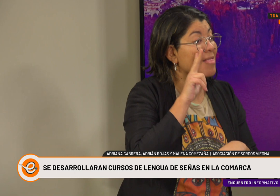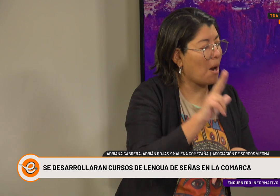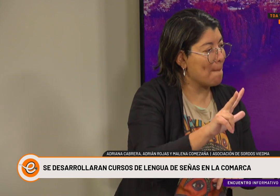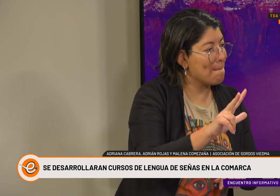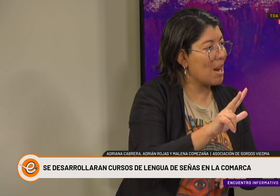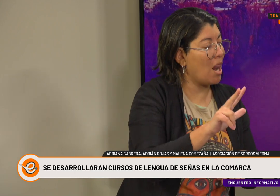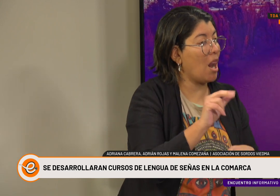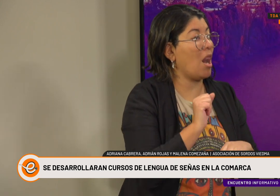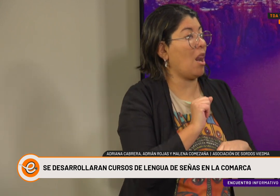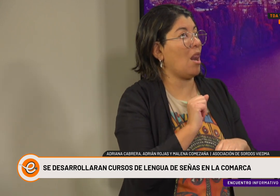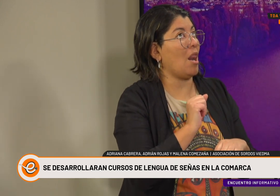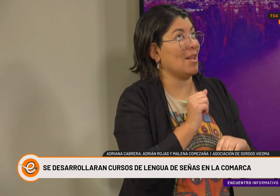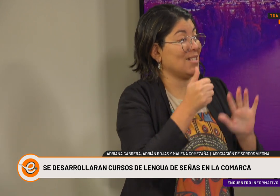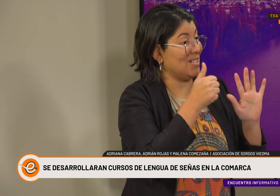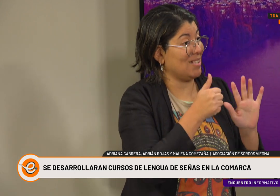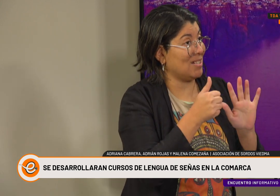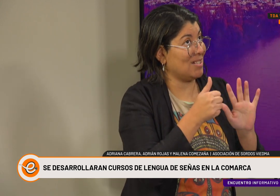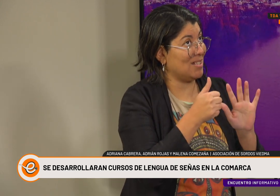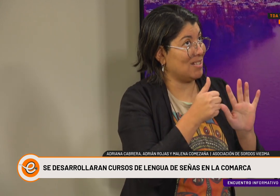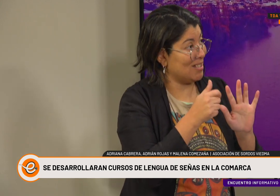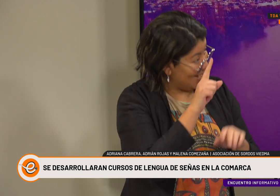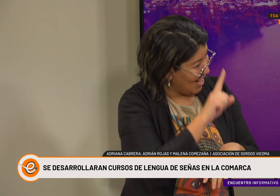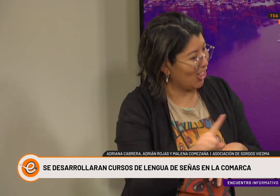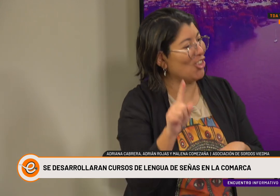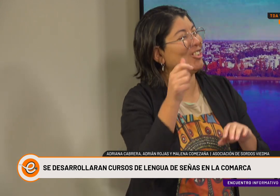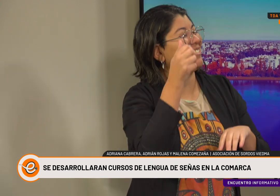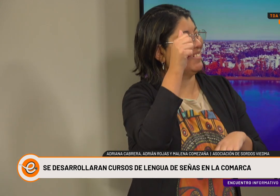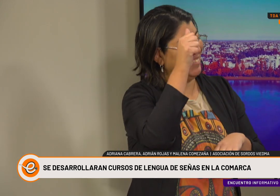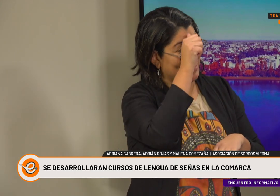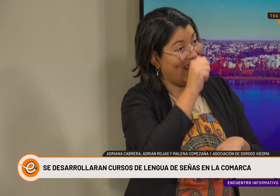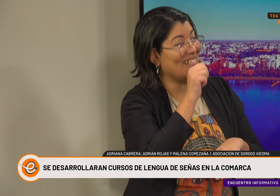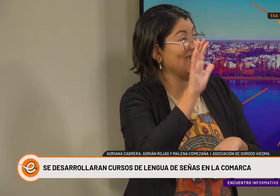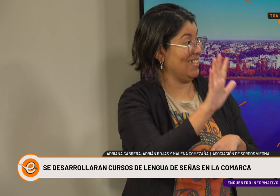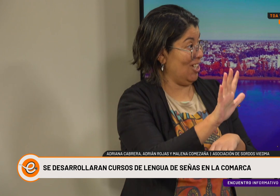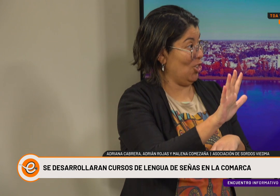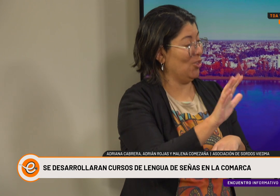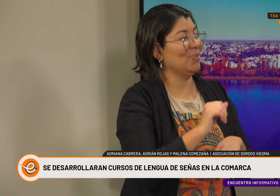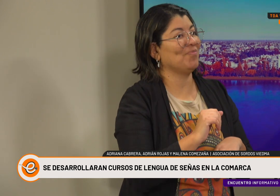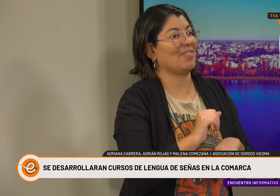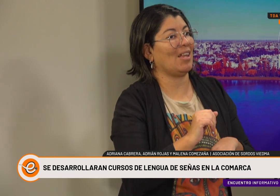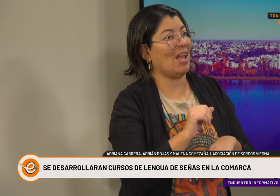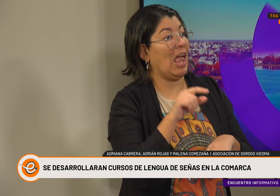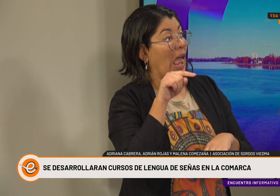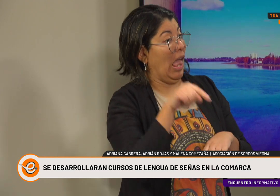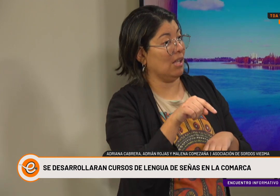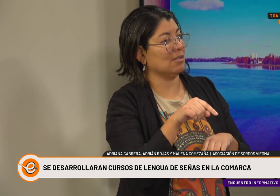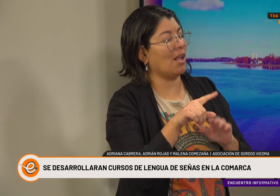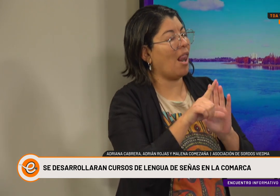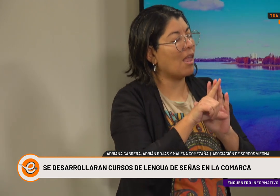3.605.